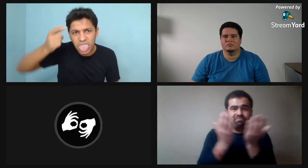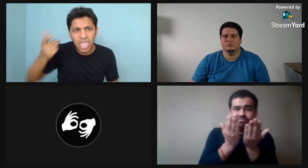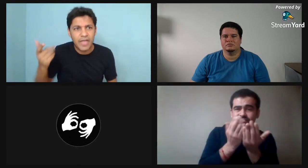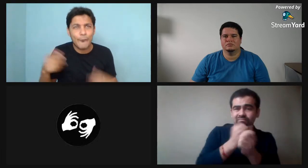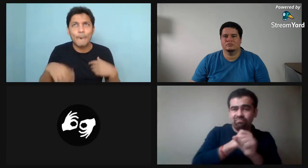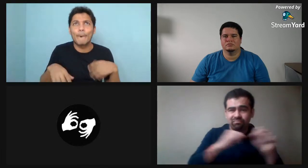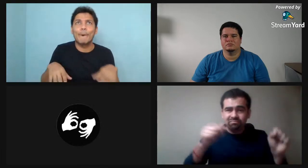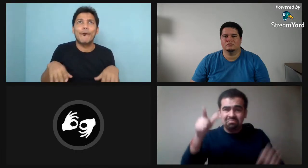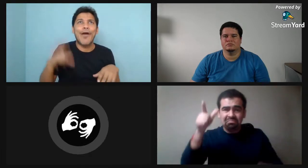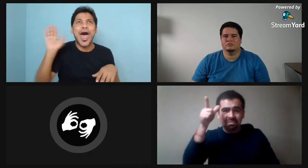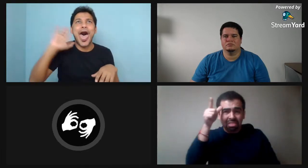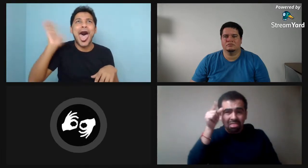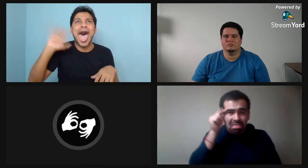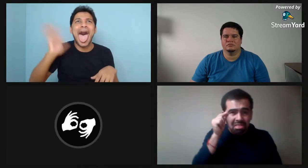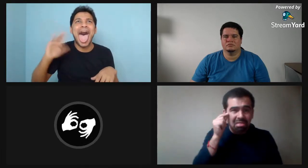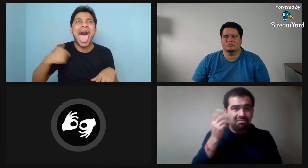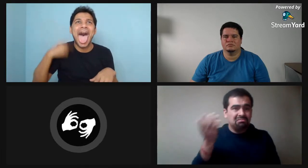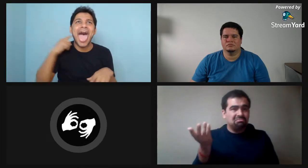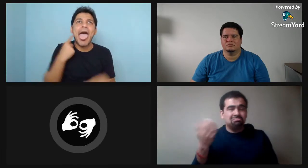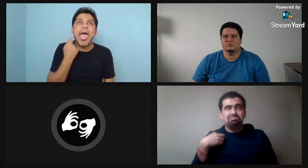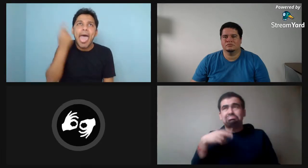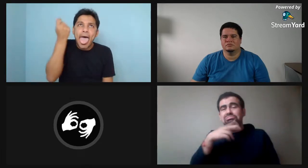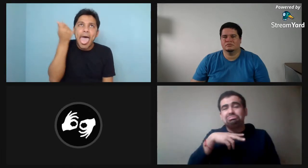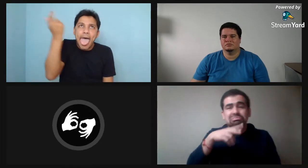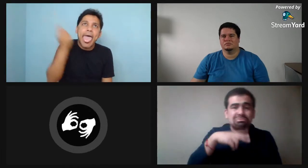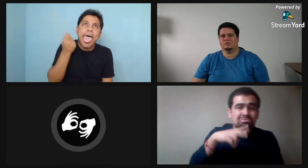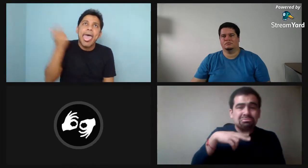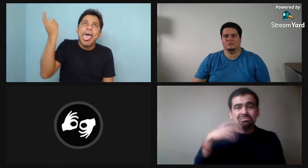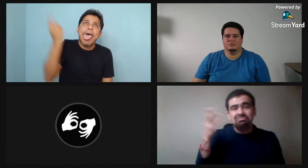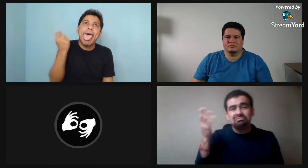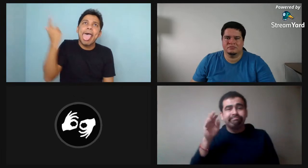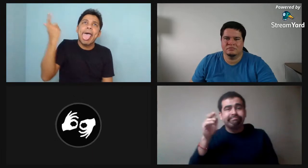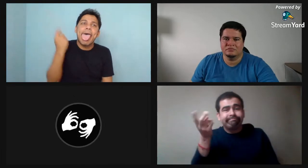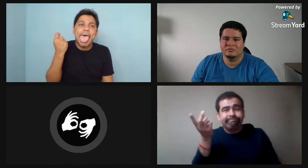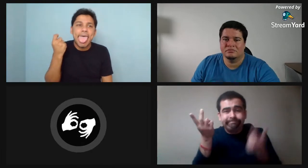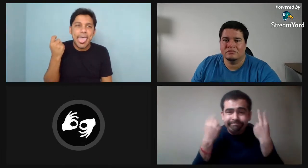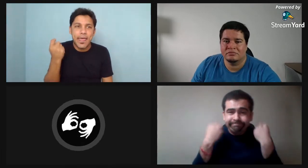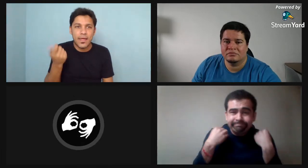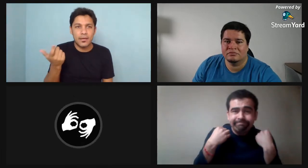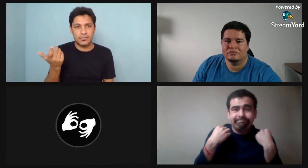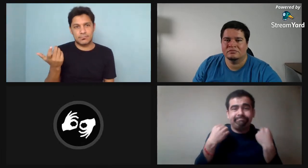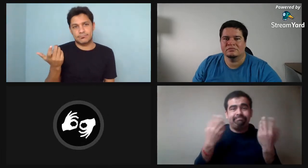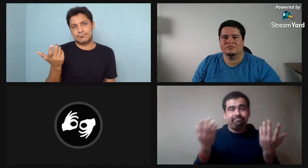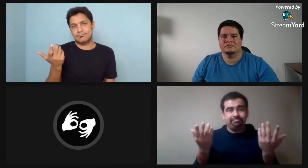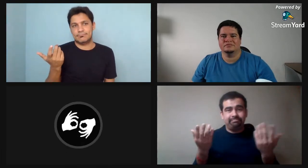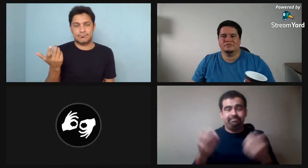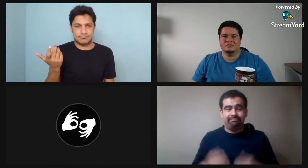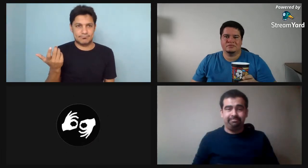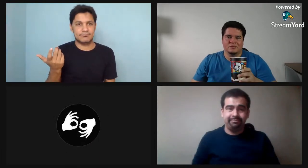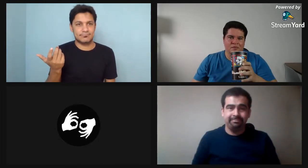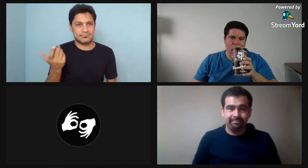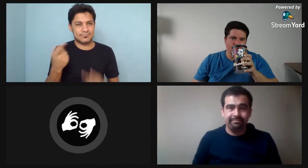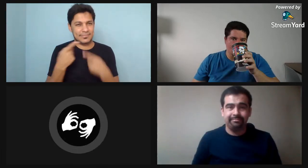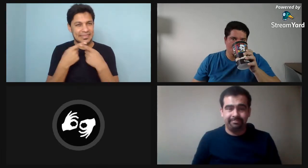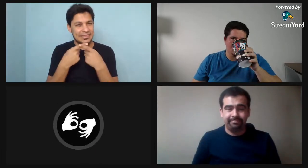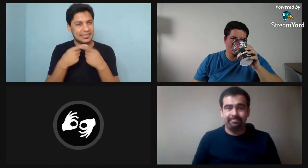No podría haber estudiado, probablemente entendería muy poco, sería bastante